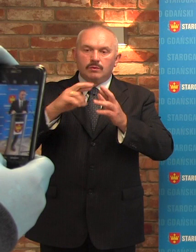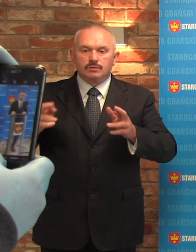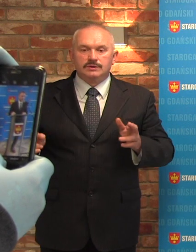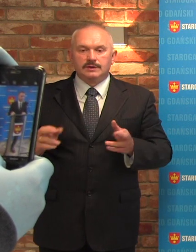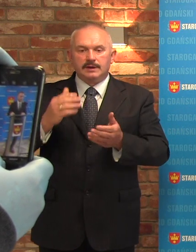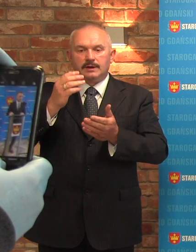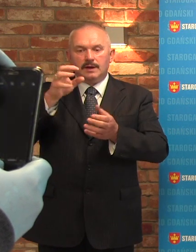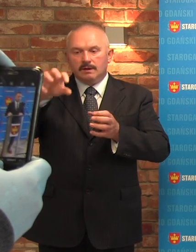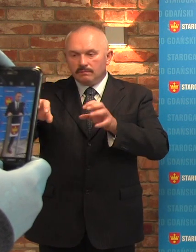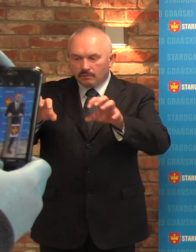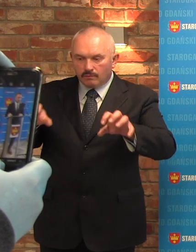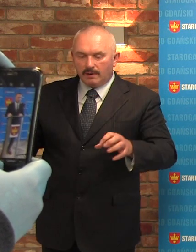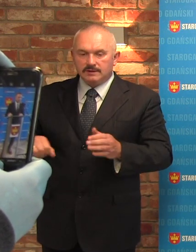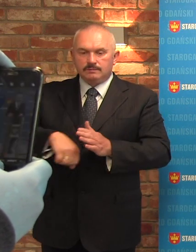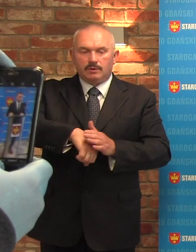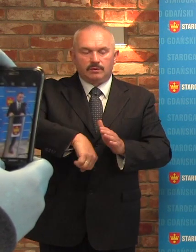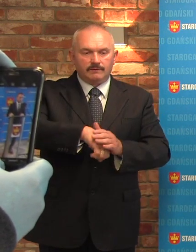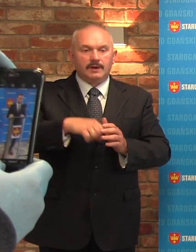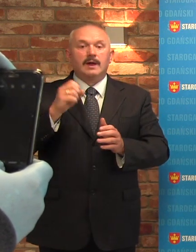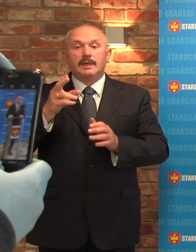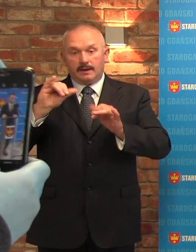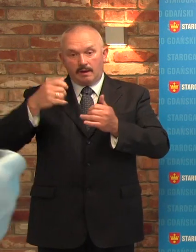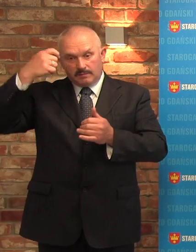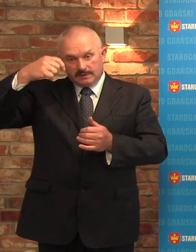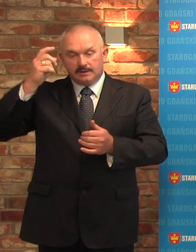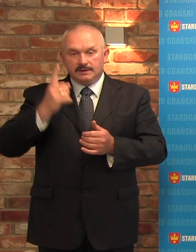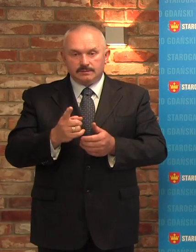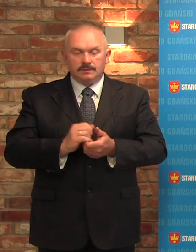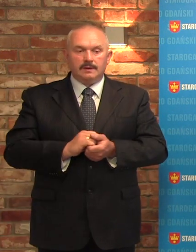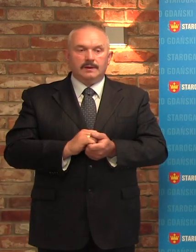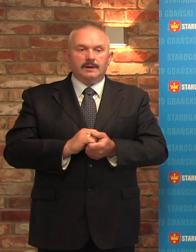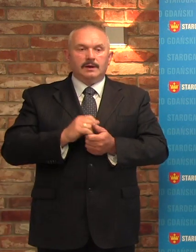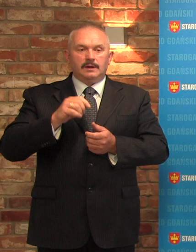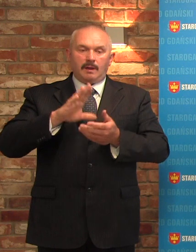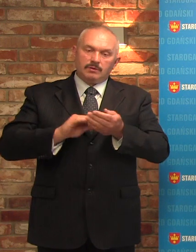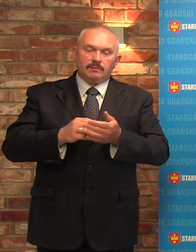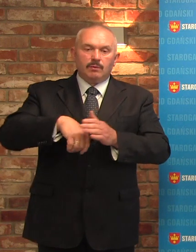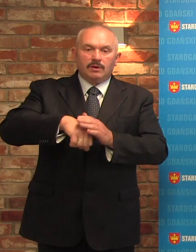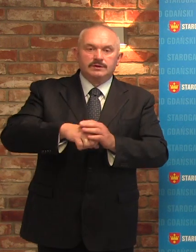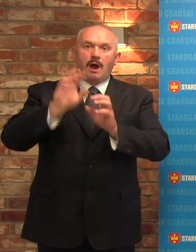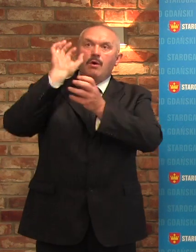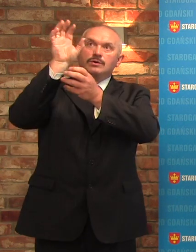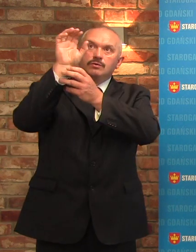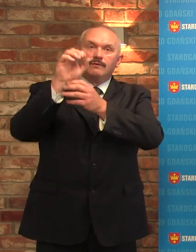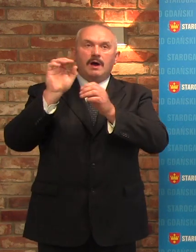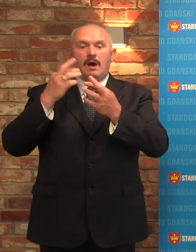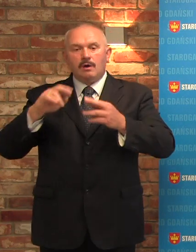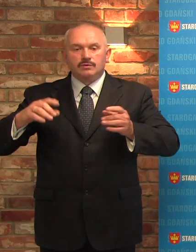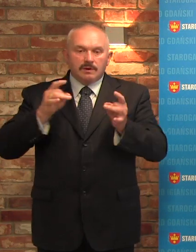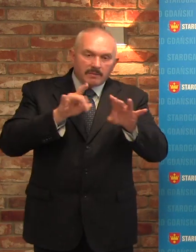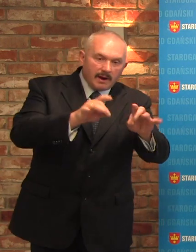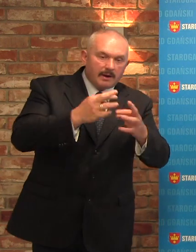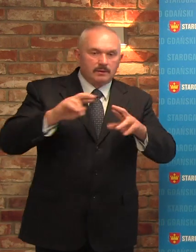Tak samo w zarządzaniu prezydenta jest kazane dyscypliny sportowe. I te dyscypliny sportowe to piłka nożna, koszykówka, lekkoatletyka.